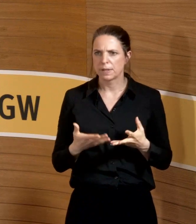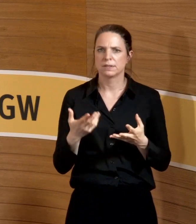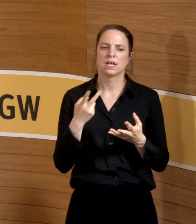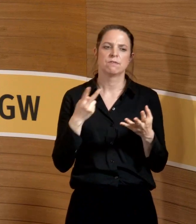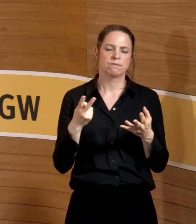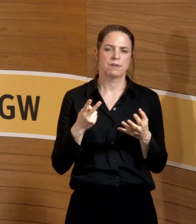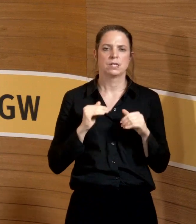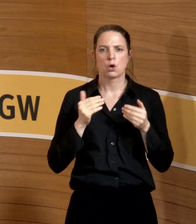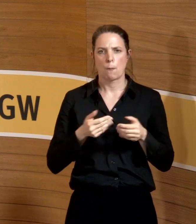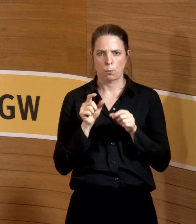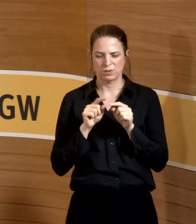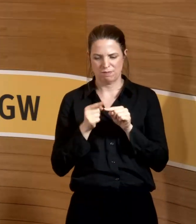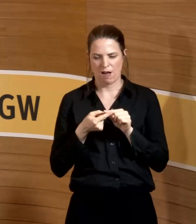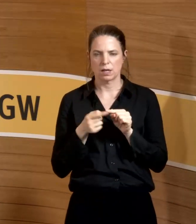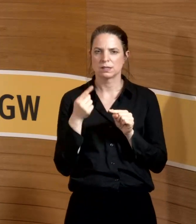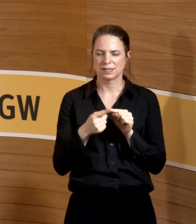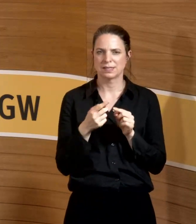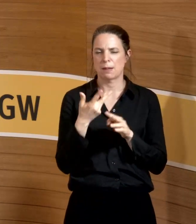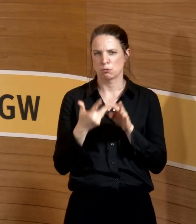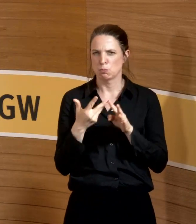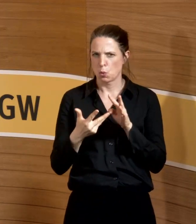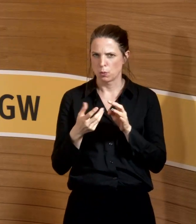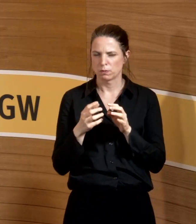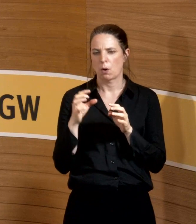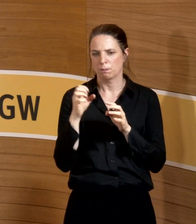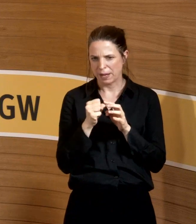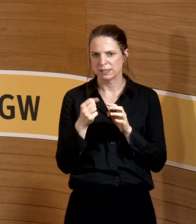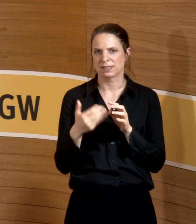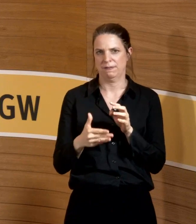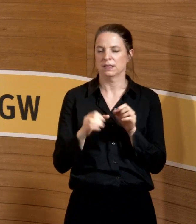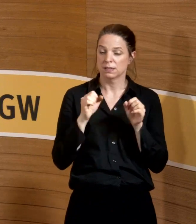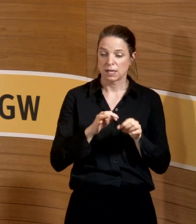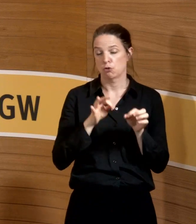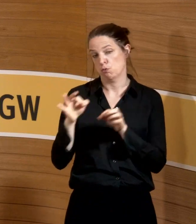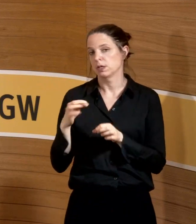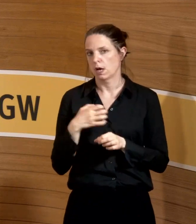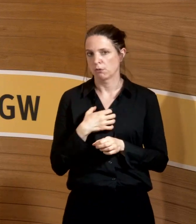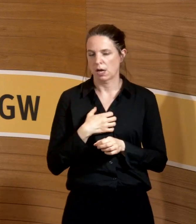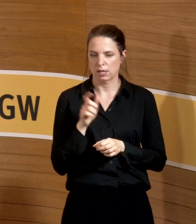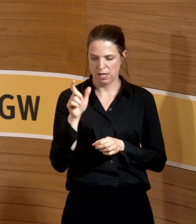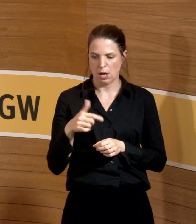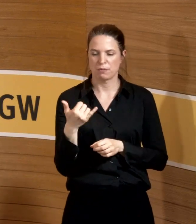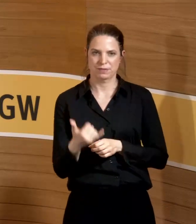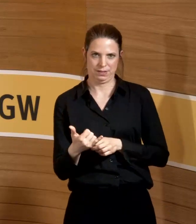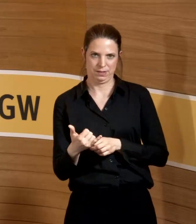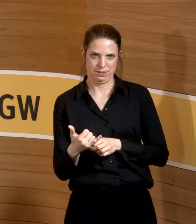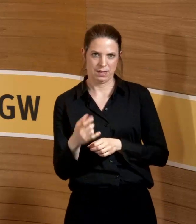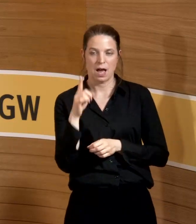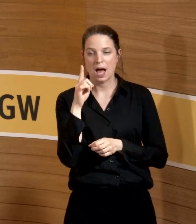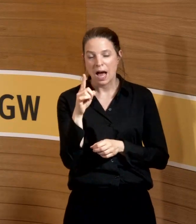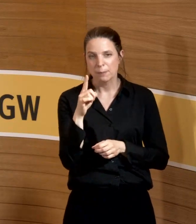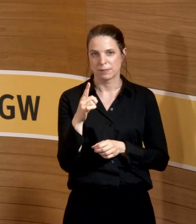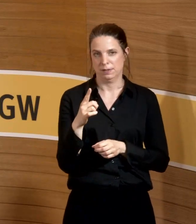gebissen wird von dem Kind, dass eben da jetzt eine blutübertragbare Erkrankung auch an das Kind übergehen könne. Nur durch die Nähe des